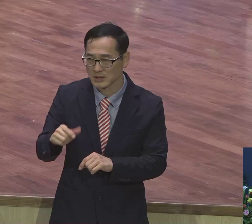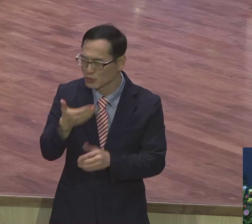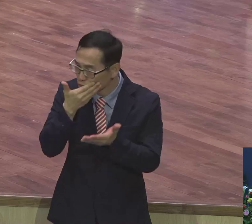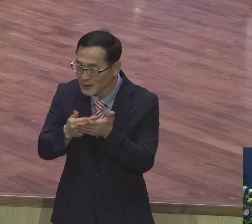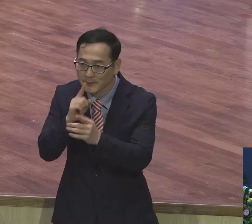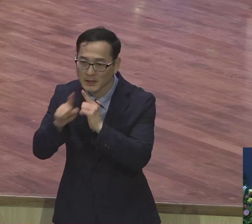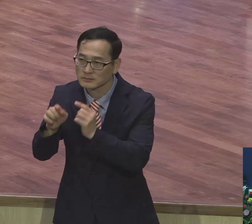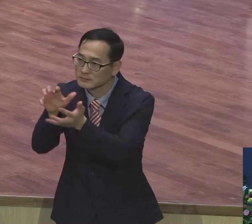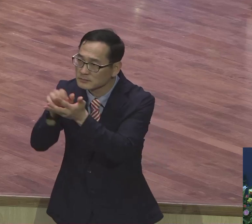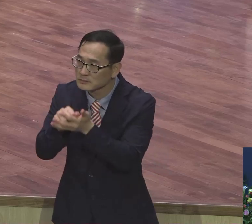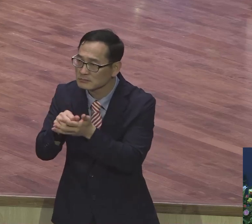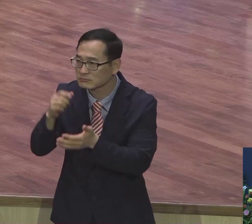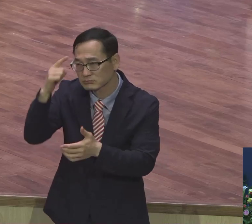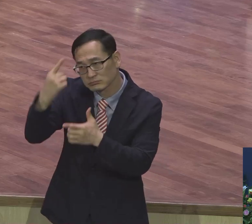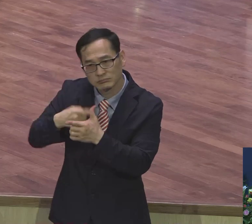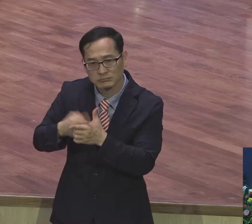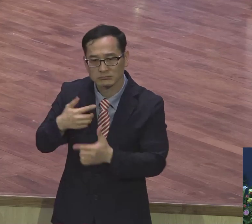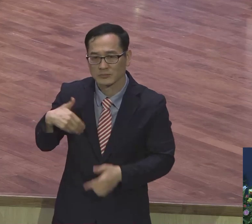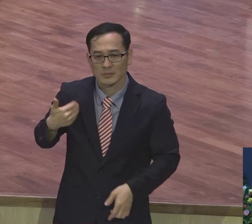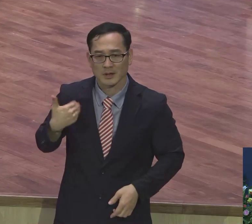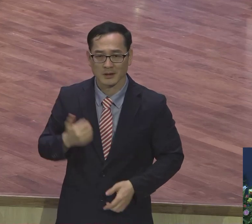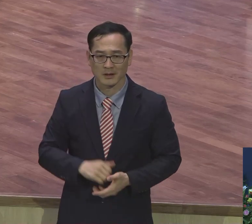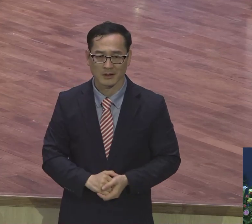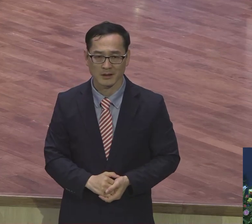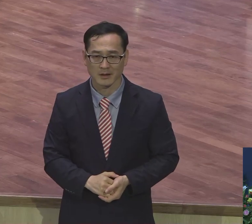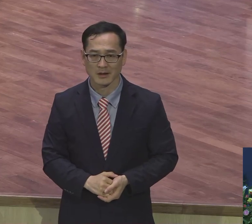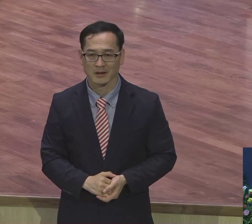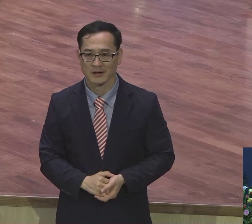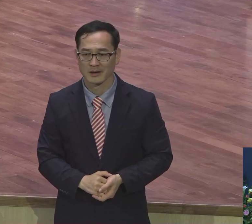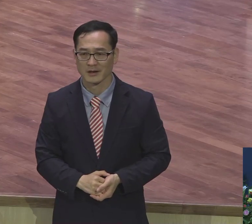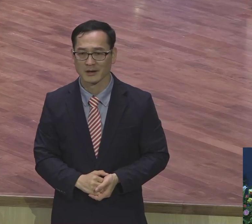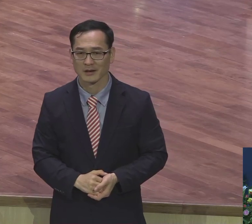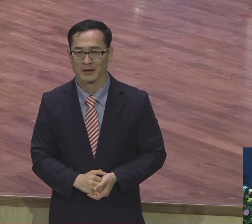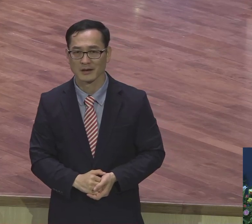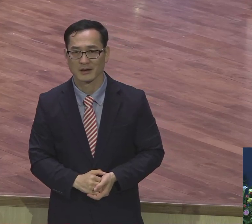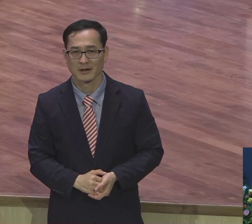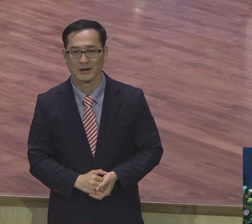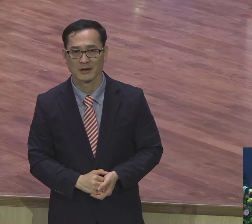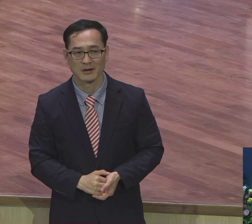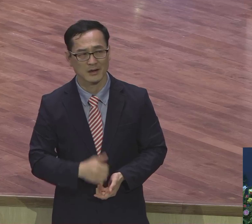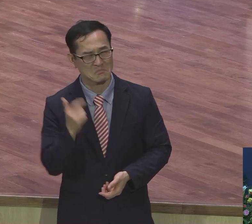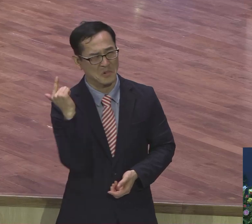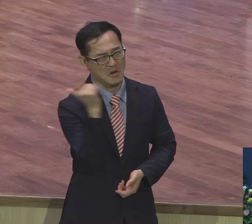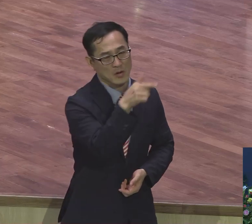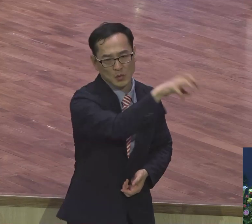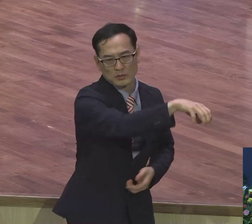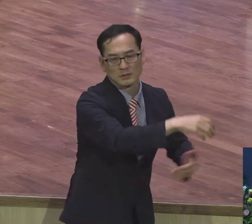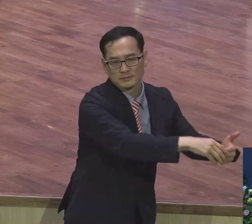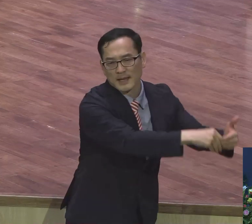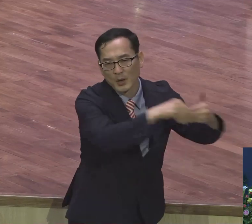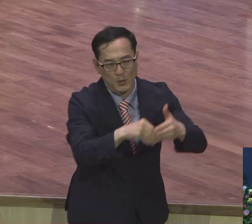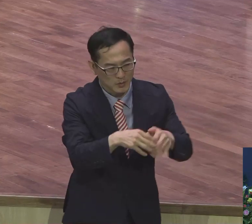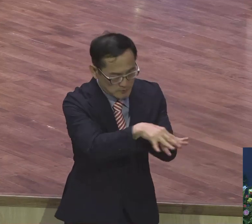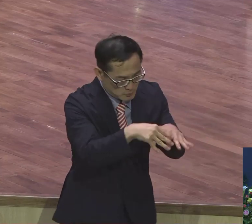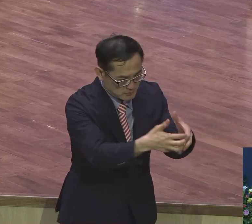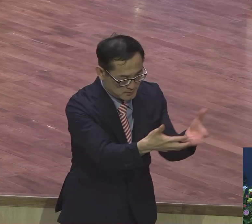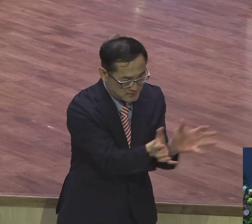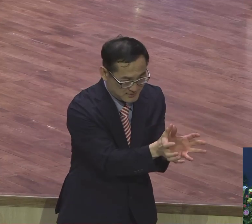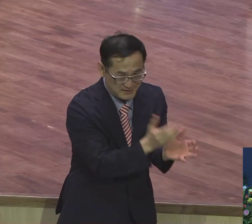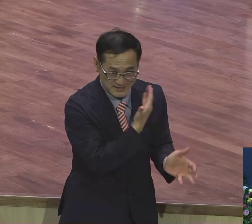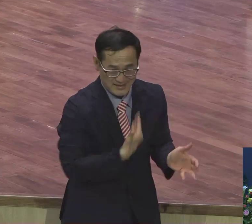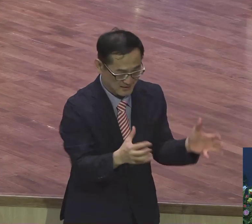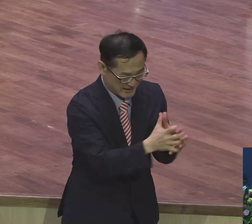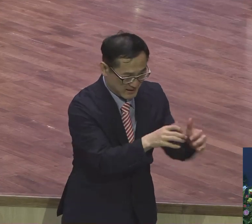유명한 사람이에요. 다른 밤 깨닫고 다 끊고 제자들 데리고 앉아있어요. 비록